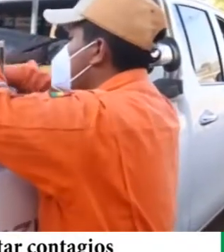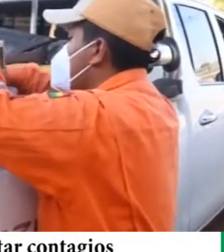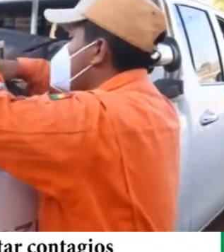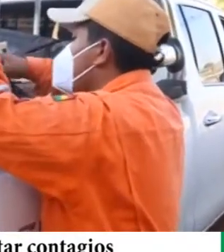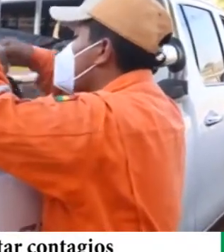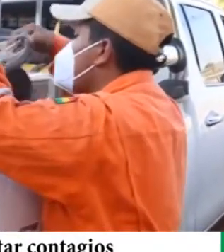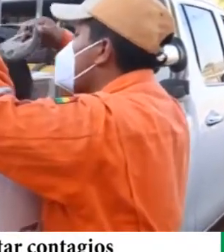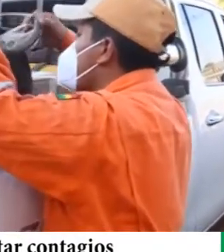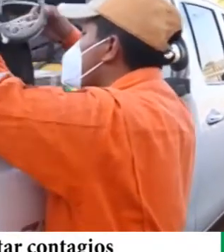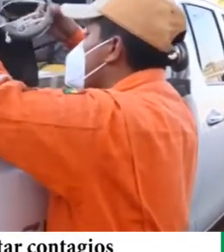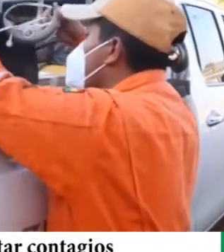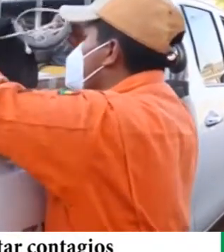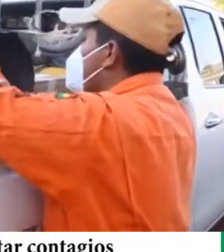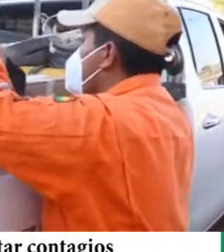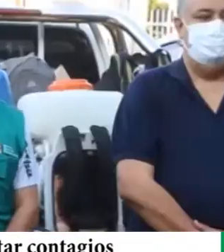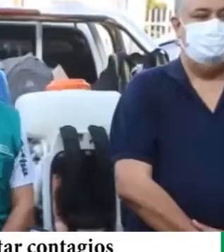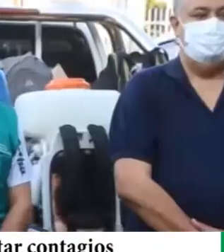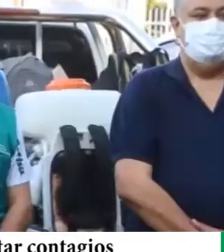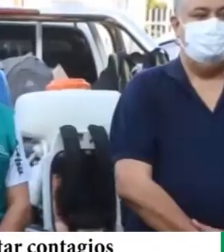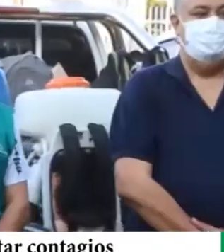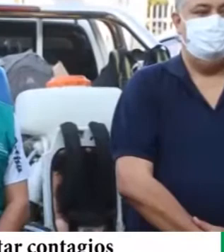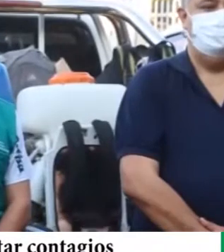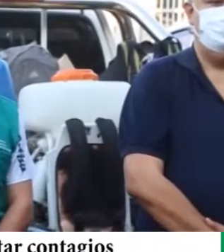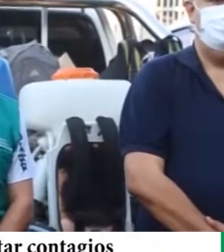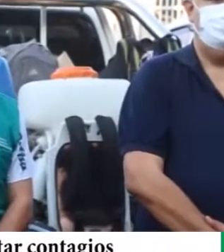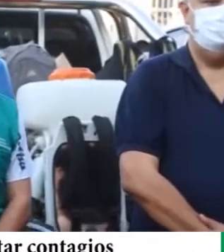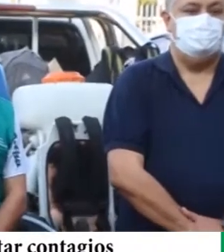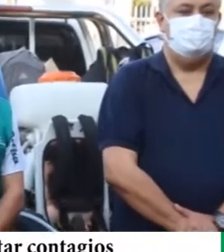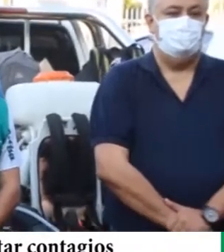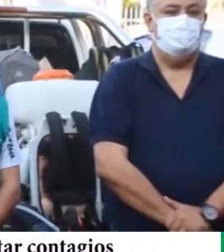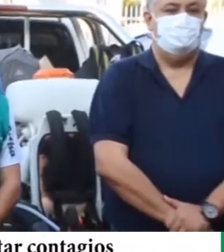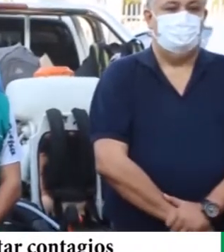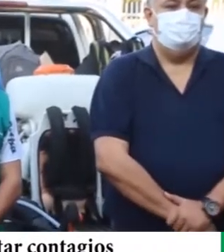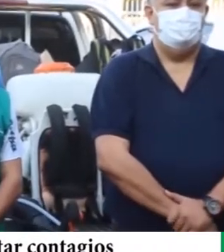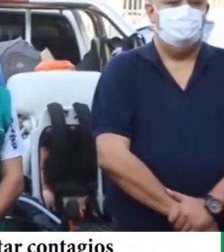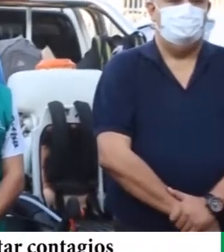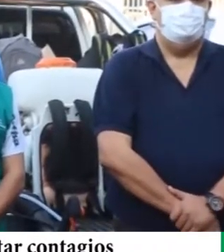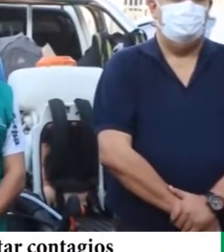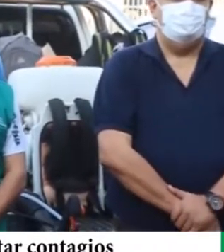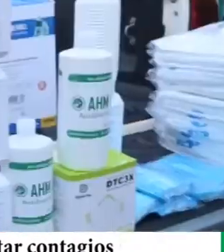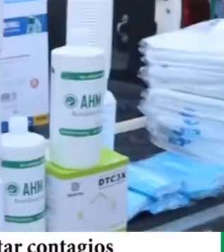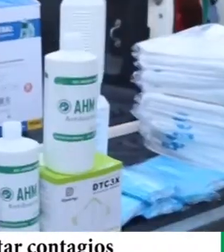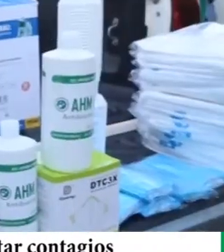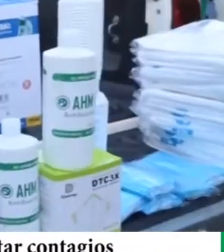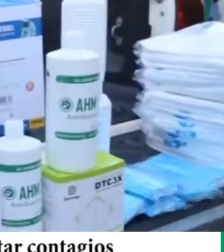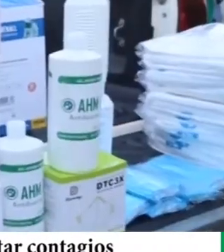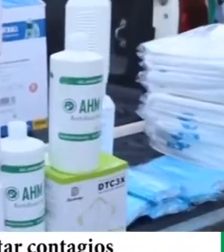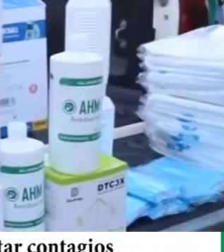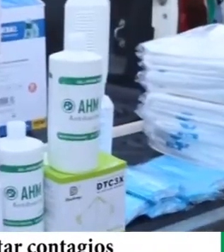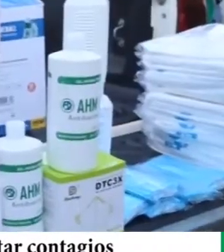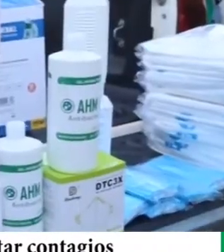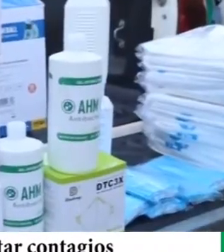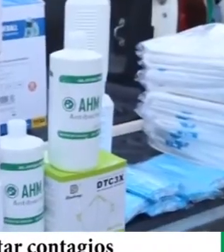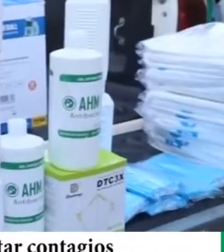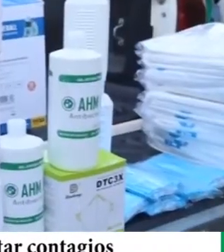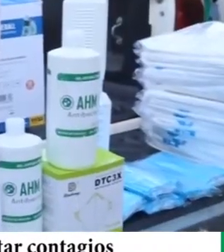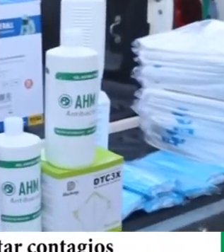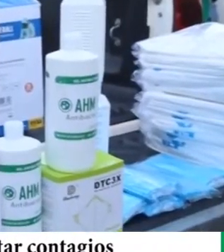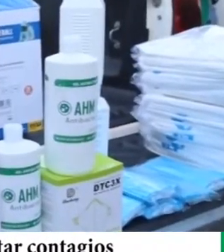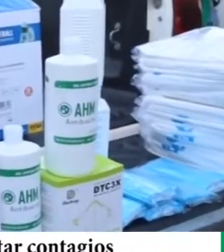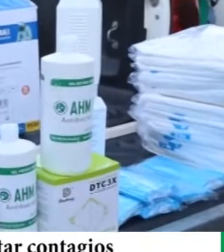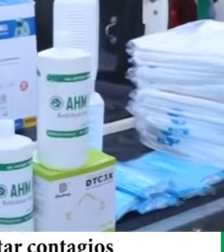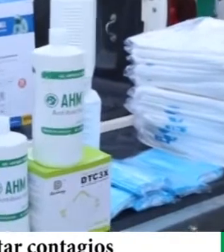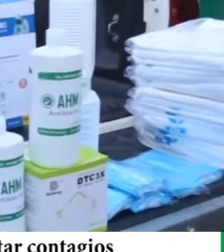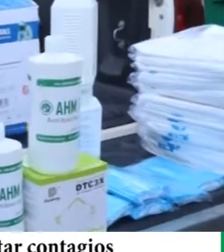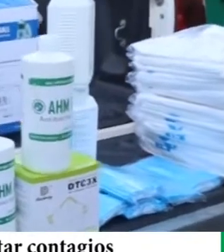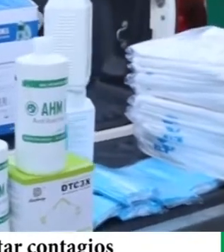brigadas con un kit de medicamentos para que pueda priorizar primero la salud y la vida hacer a los 46 municipios donde